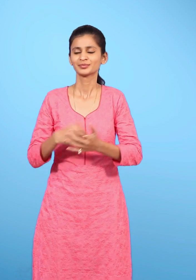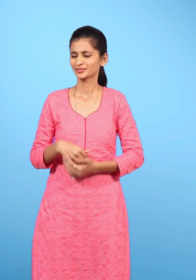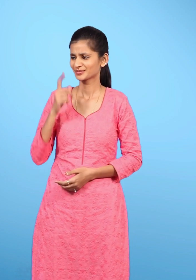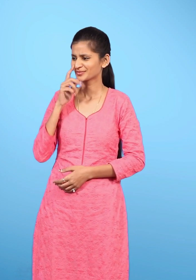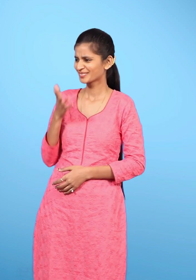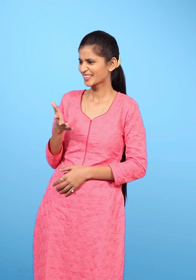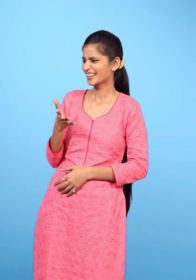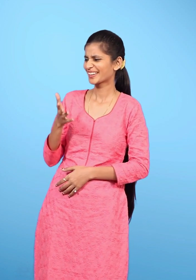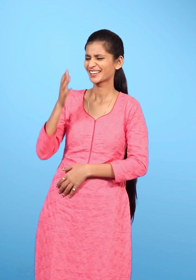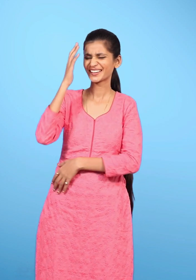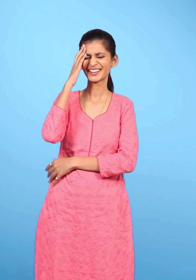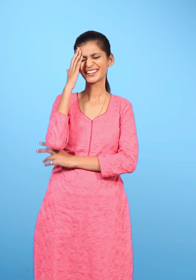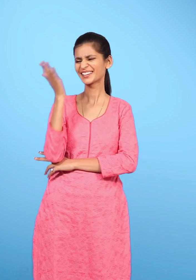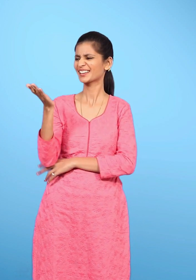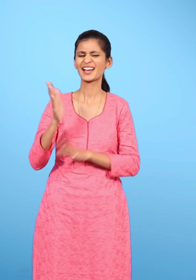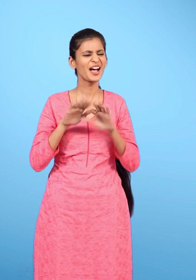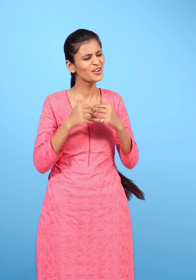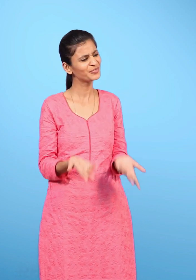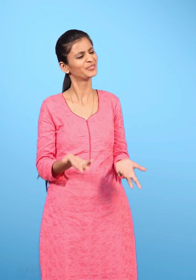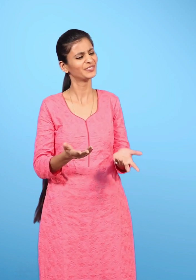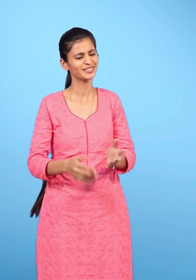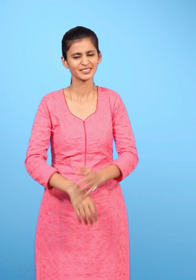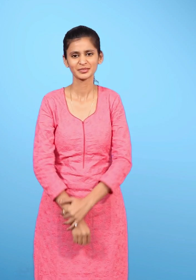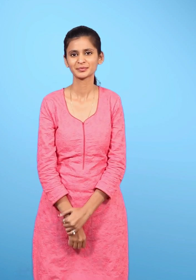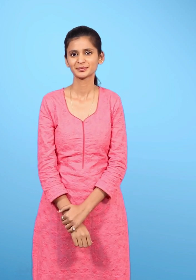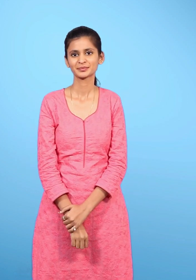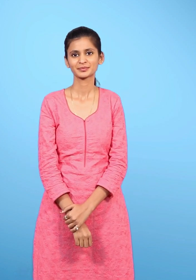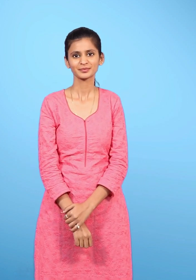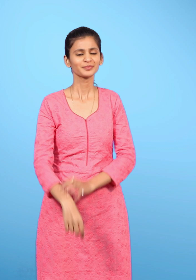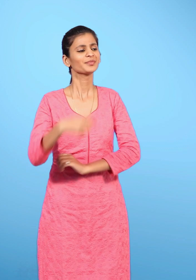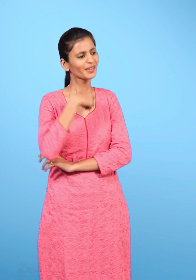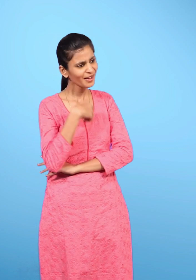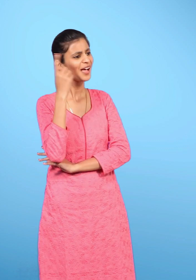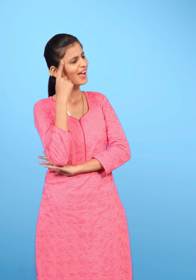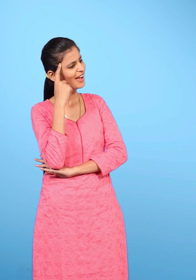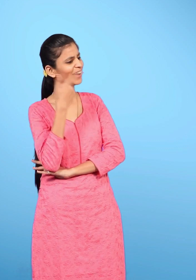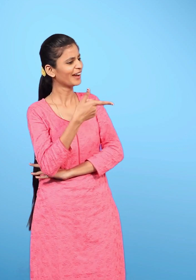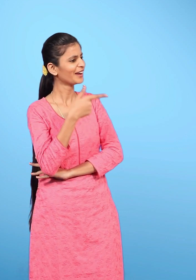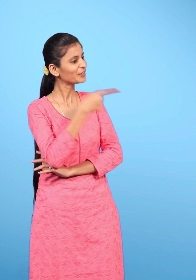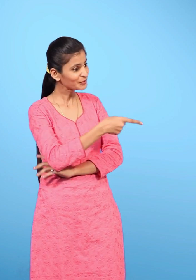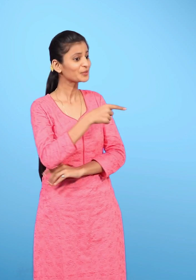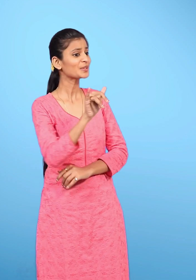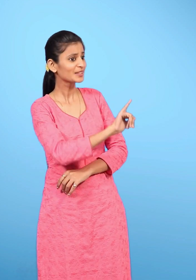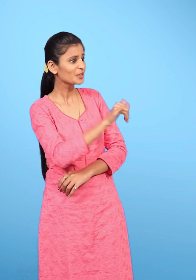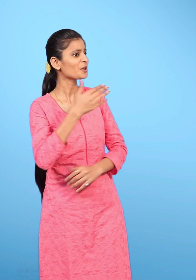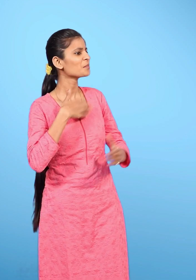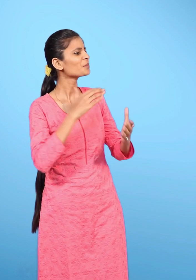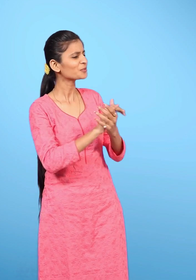सिम्मी बोली, अरे, यह कैसी बाते करते हो? अब मुझे पता चला कि तुम और तुम्हारे